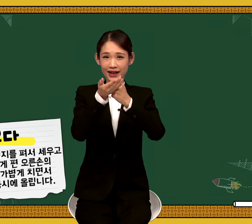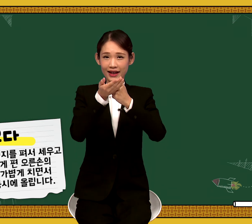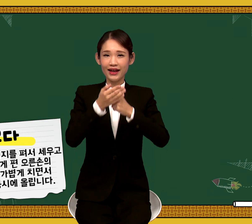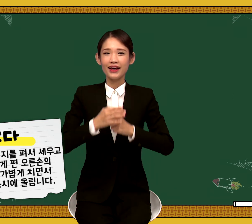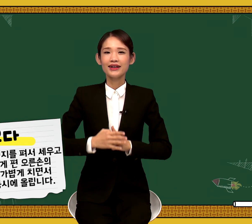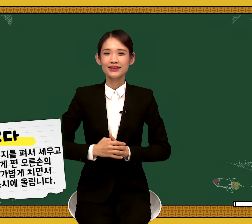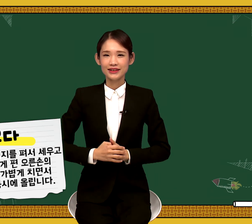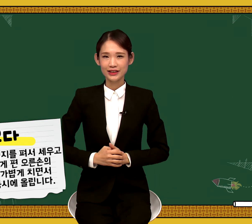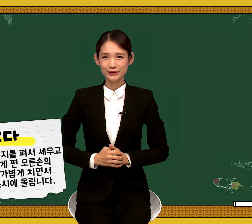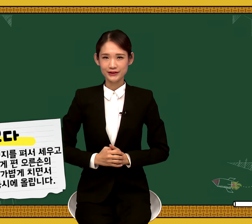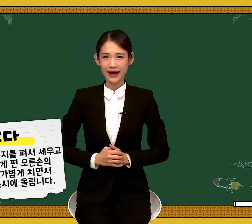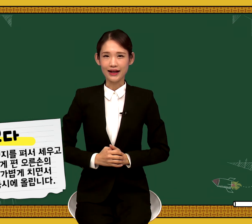키우다 키우다